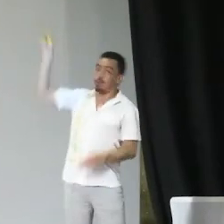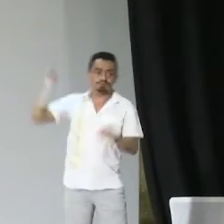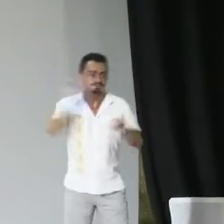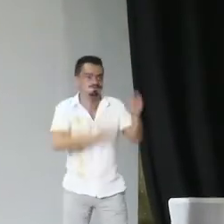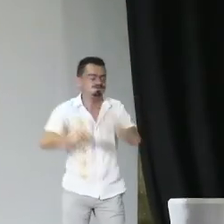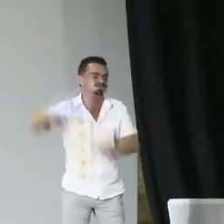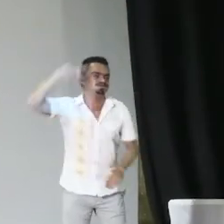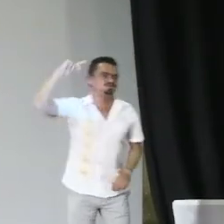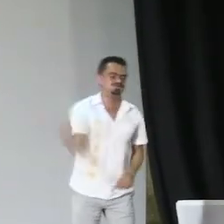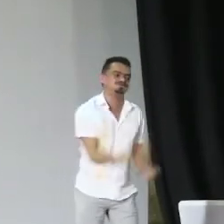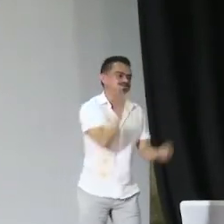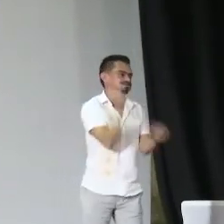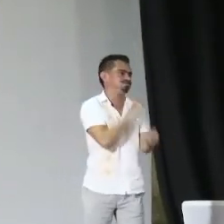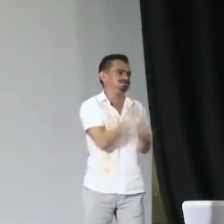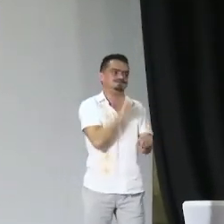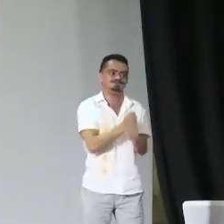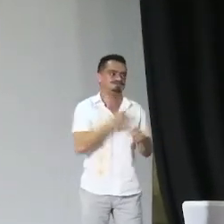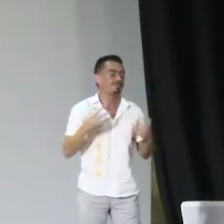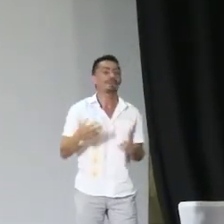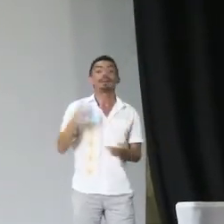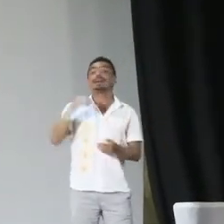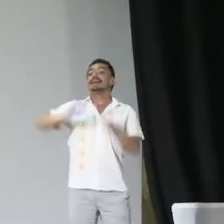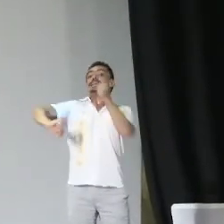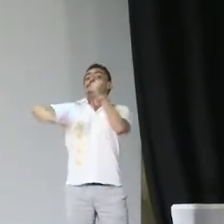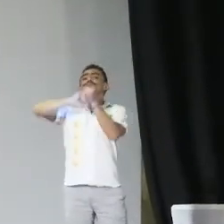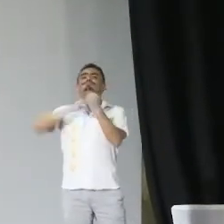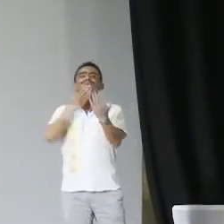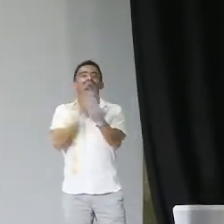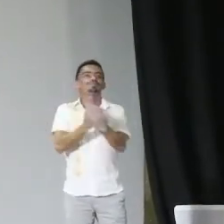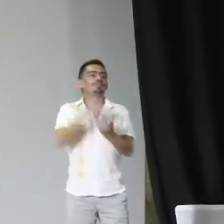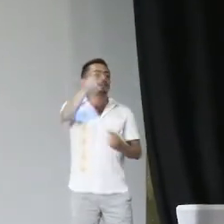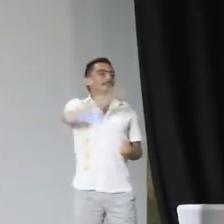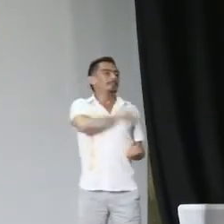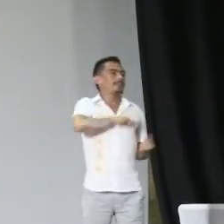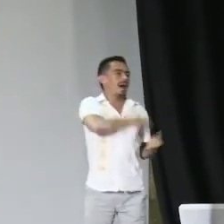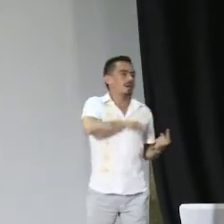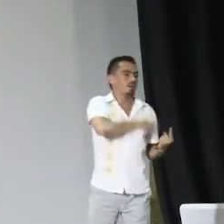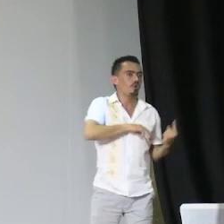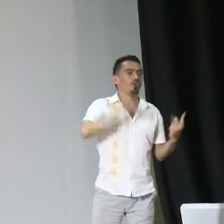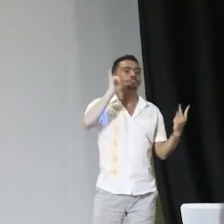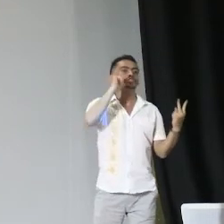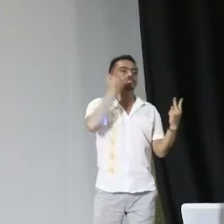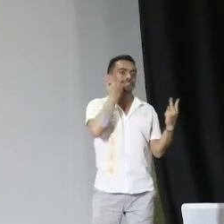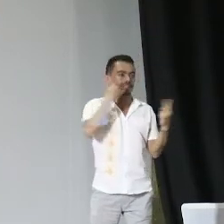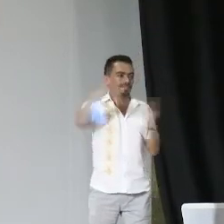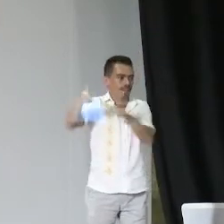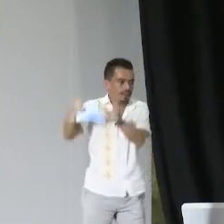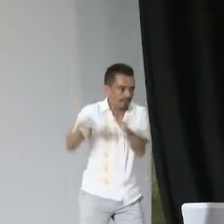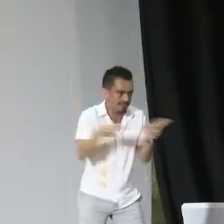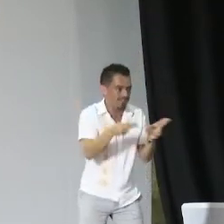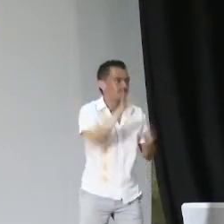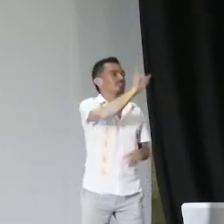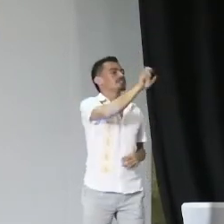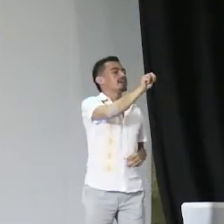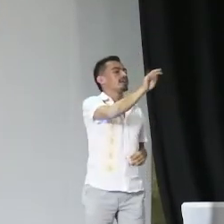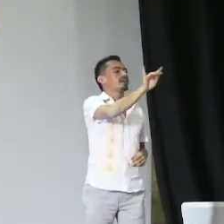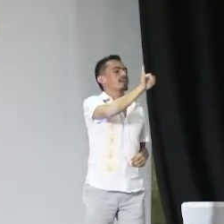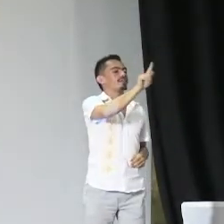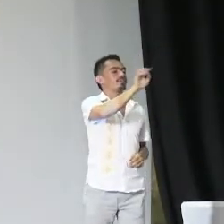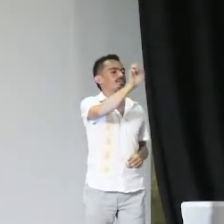utilidad, porque hay muchas personas que empiezan a preguntar, como lo hicieron, y esto fue un trabajo muy fuerte, agradecemos a